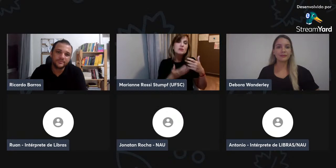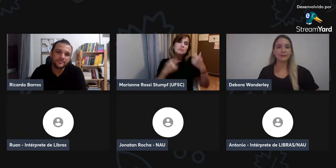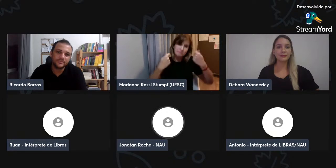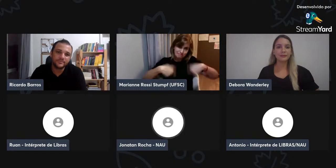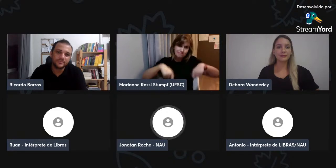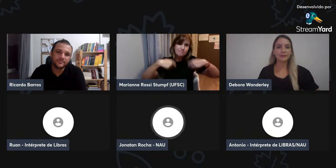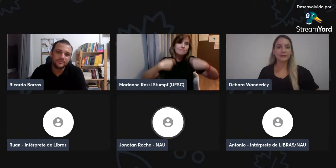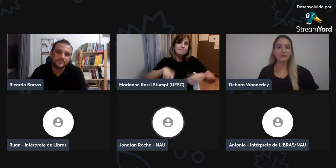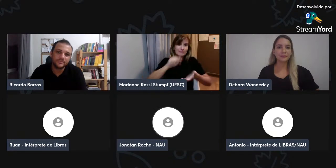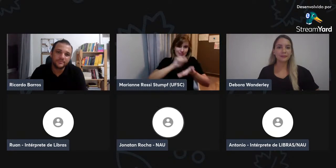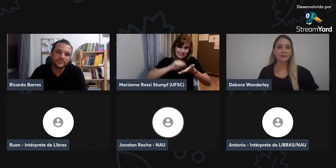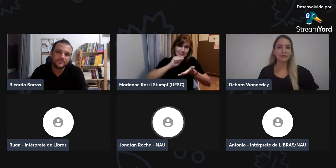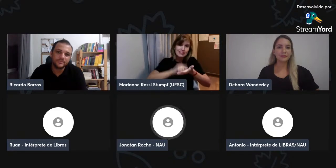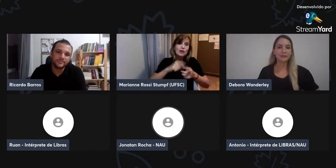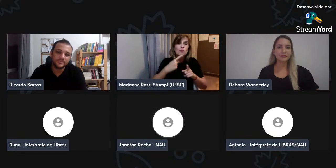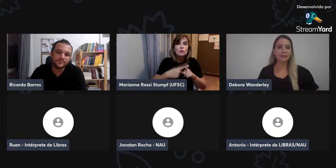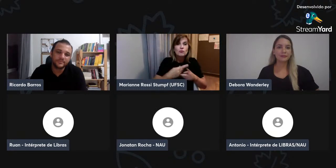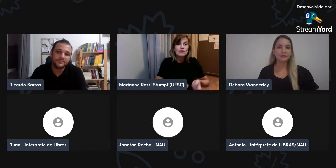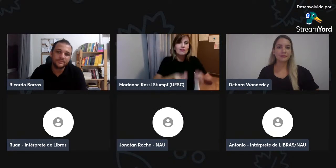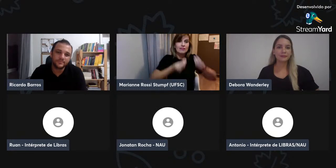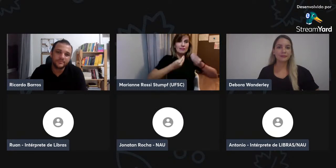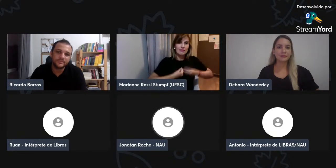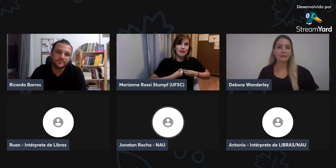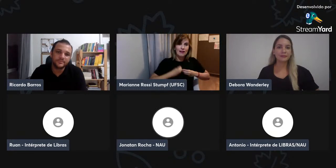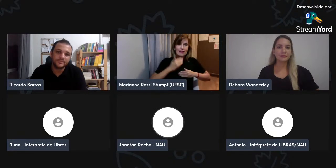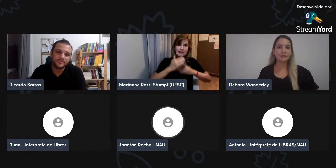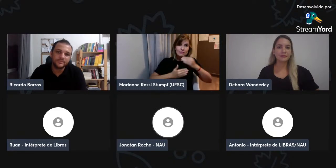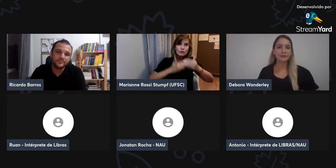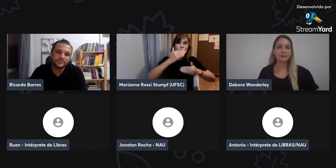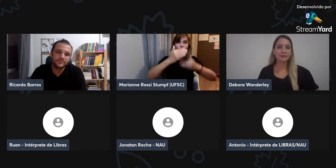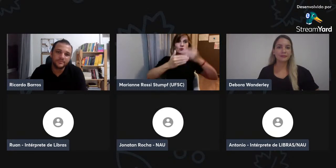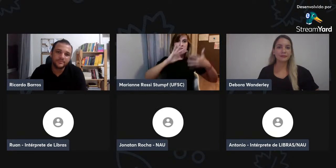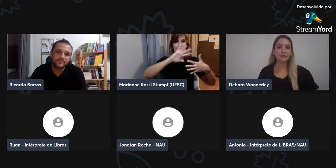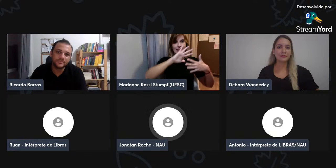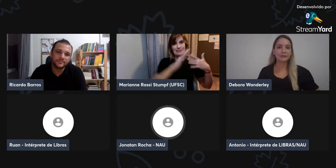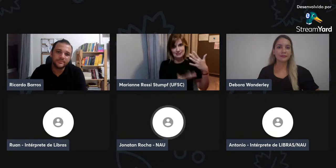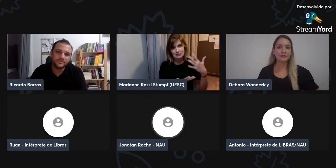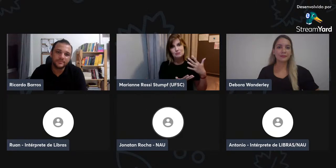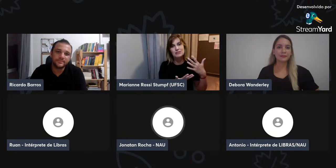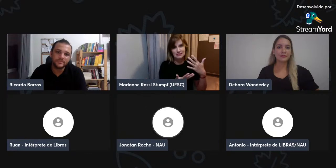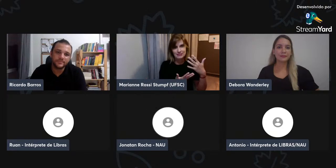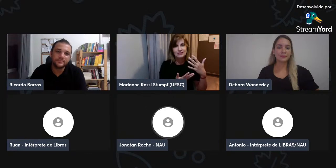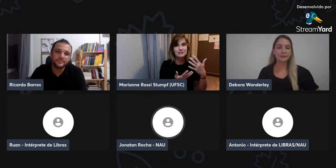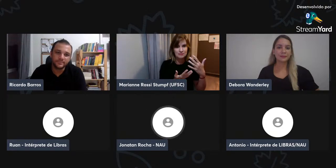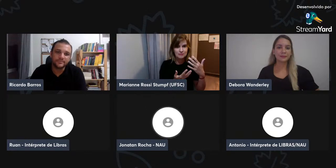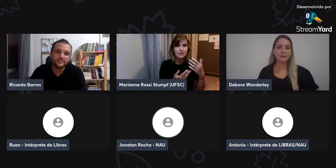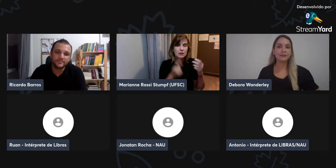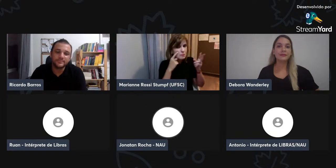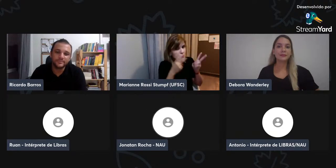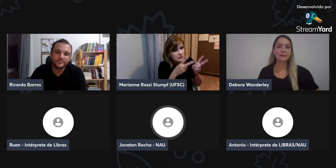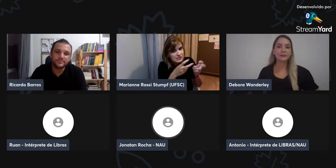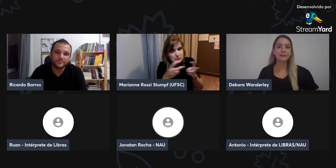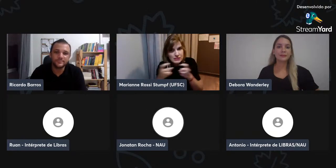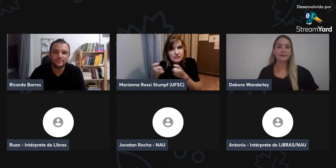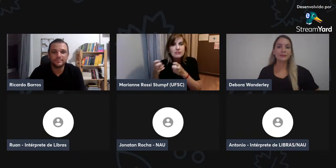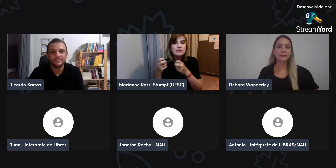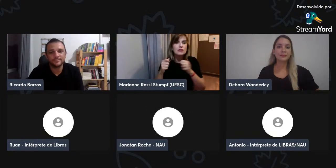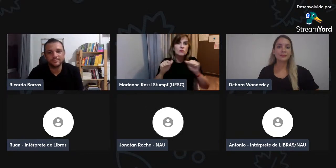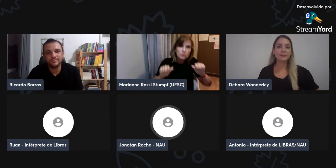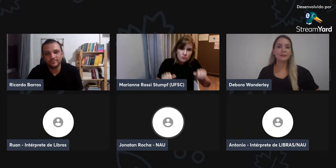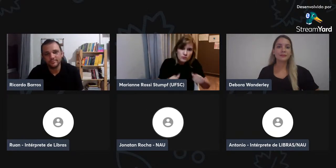utilizar a escrita, mas, é importante se adquirir, e para